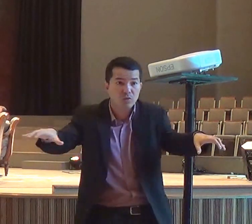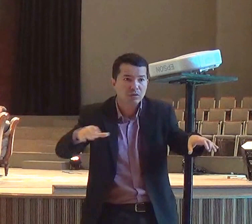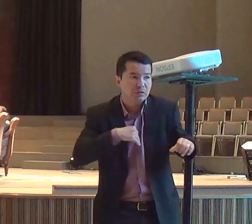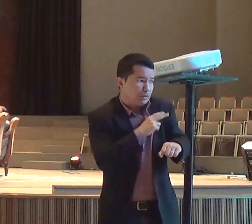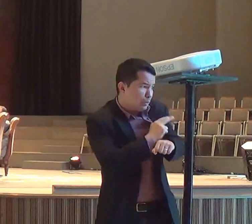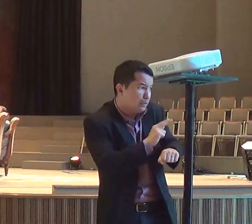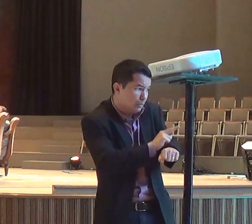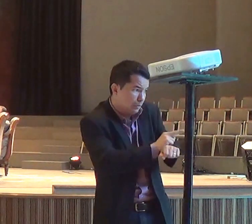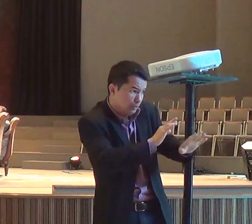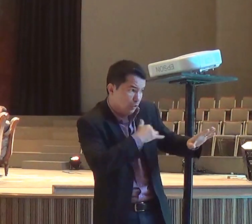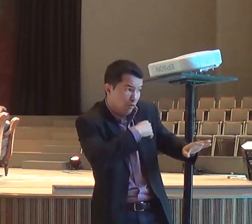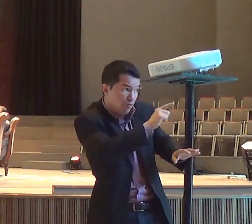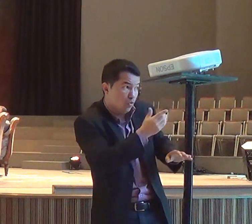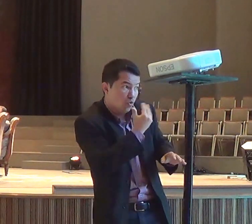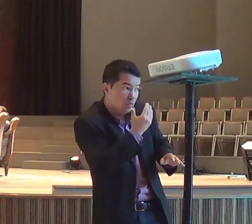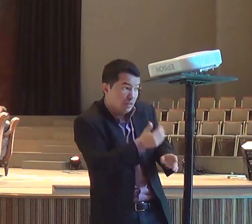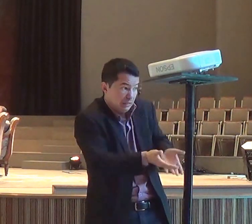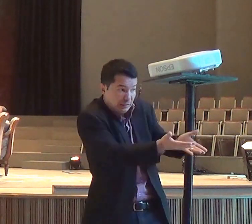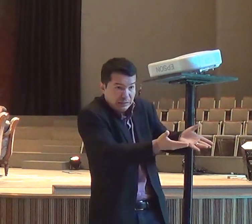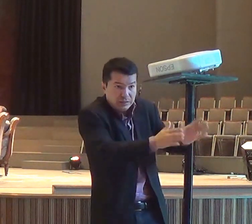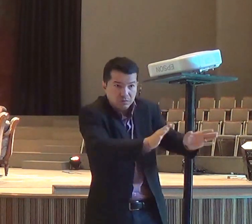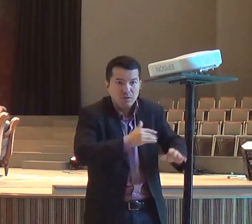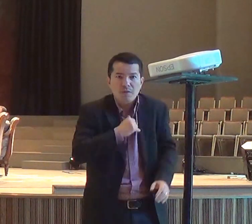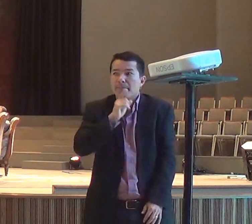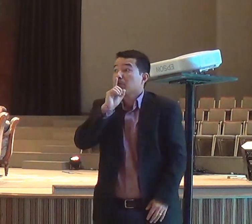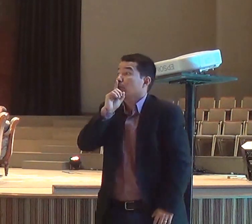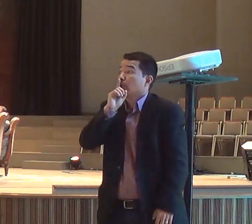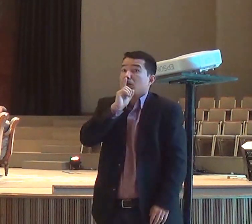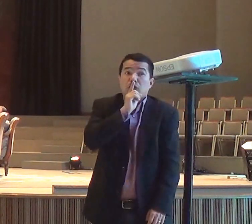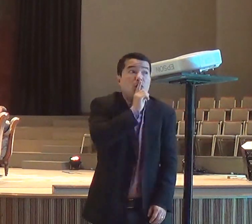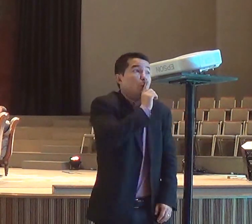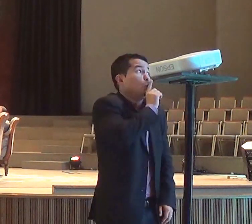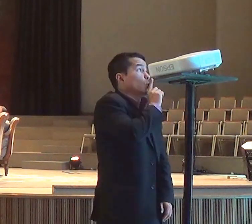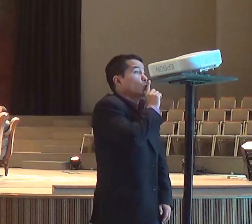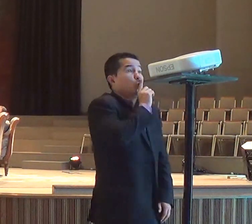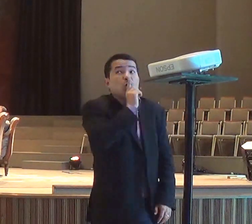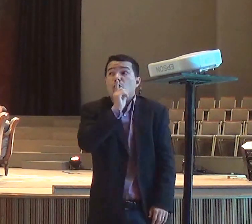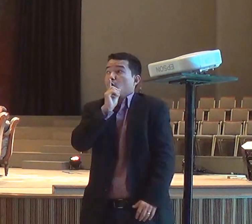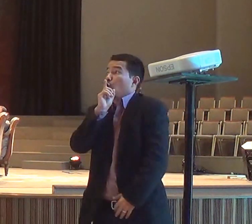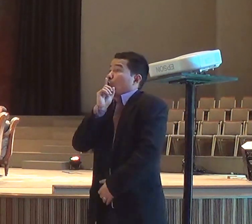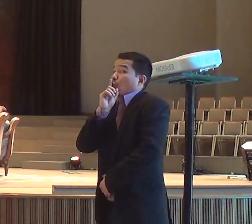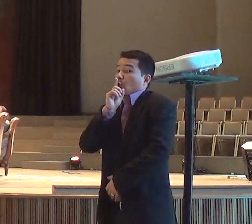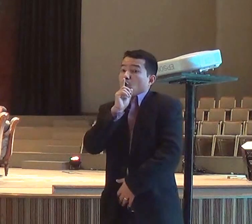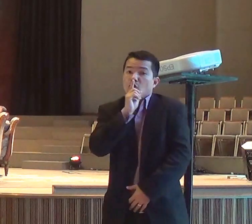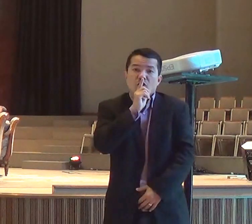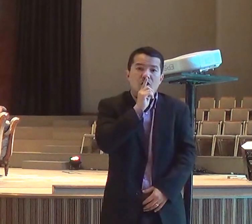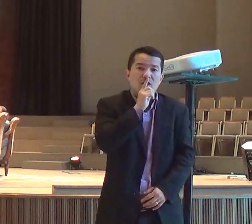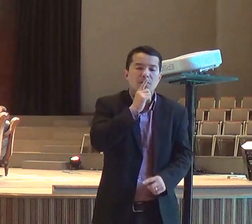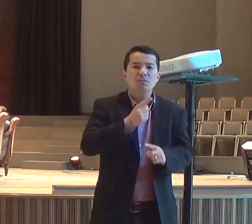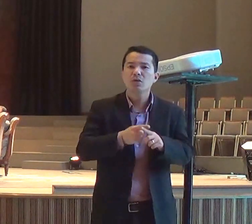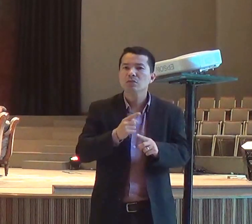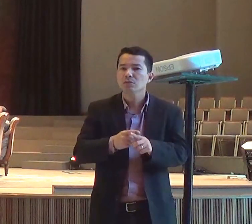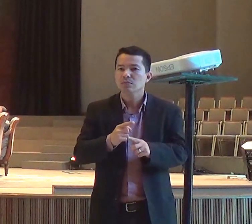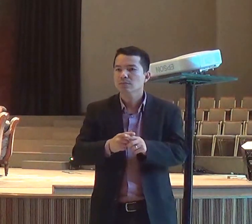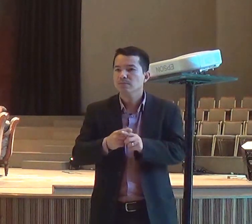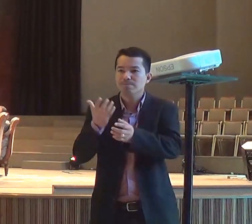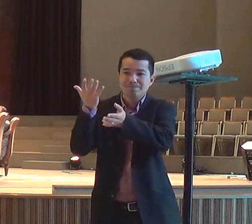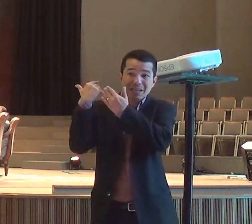eles, tinham medo, tinham medo, comentário, tinham medo, da perseguição, tinham